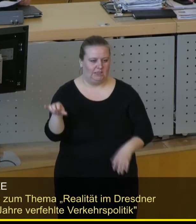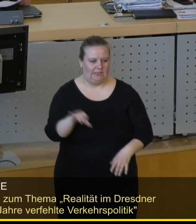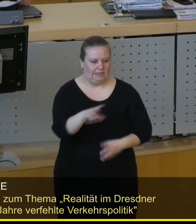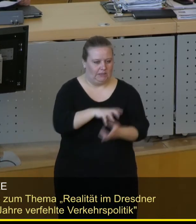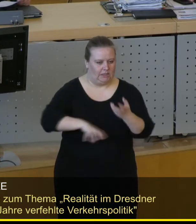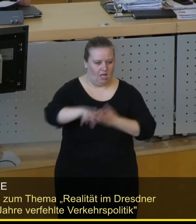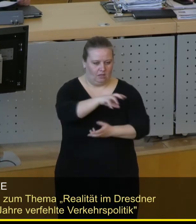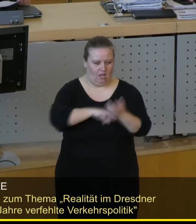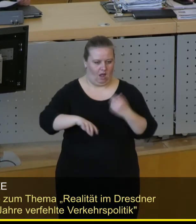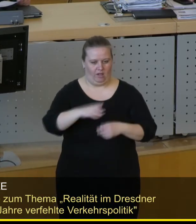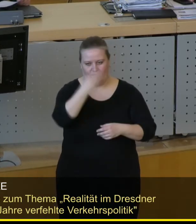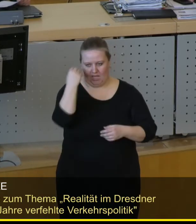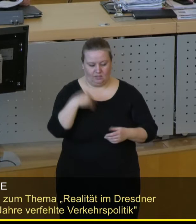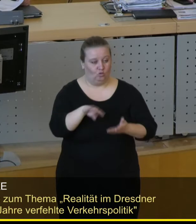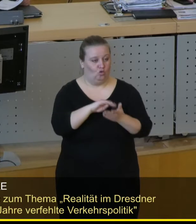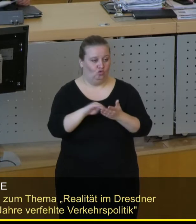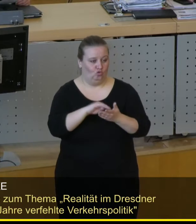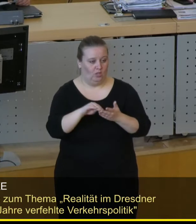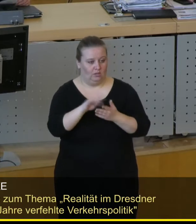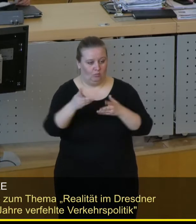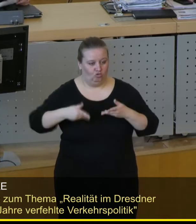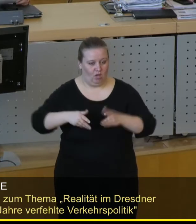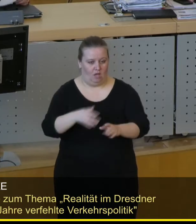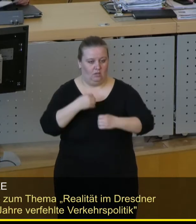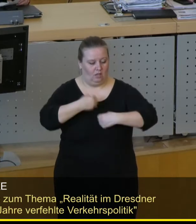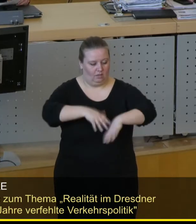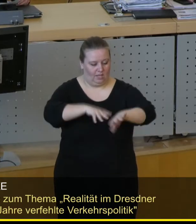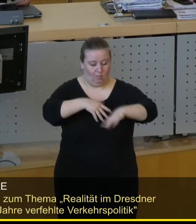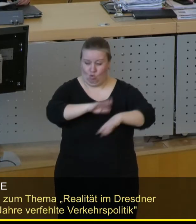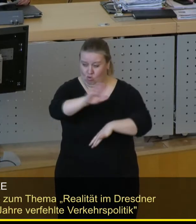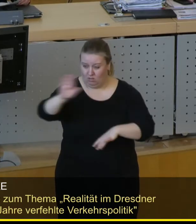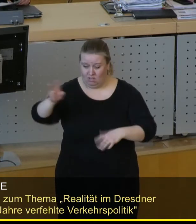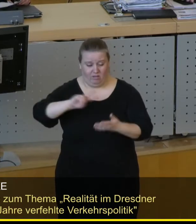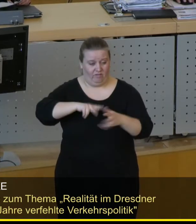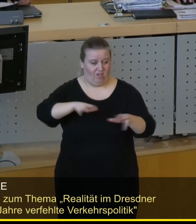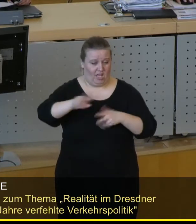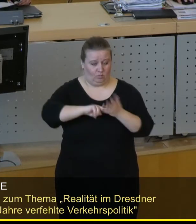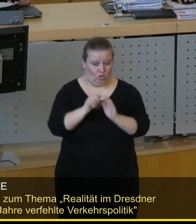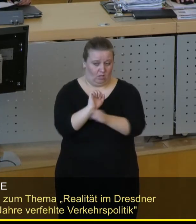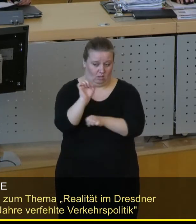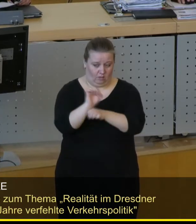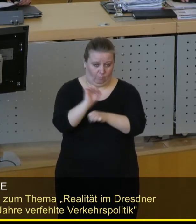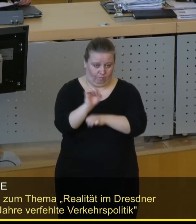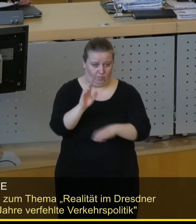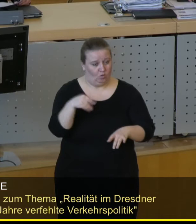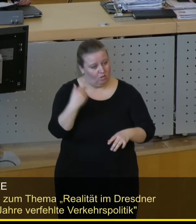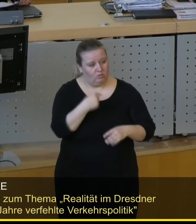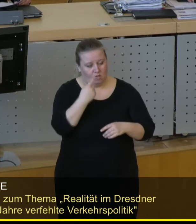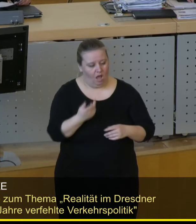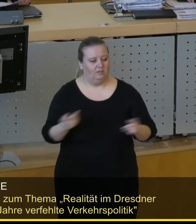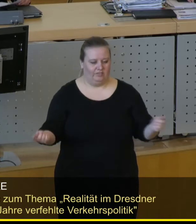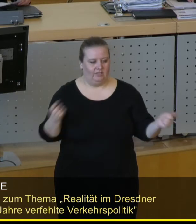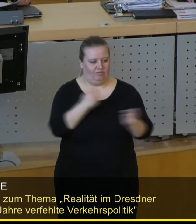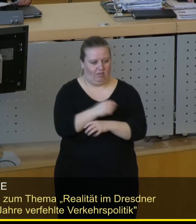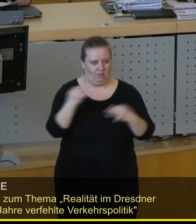gab. Sie vernachlässigen, dass die Schülerinnen und Schüler auf die Straße gehen und gegen ihre Verkehrspolitik aufbegehren und eine strikte Wende